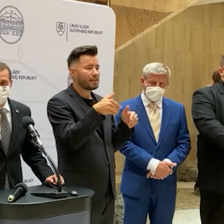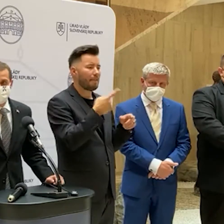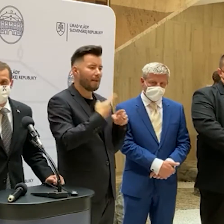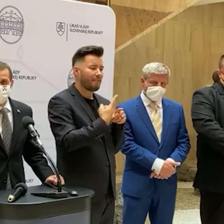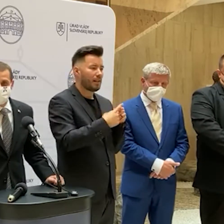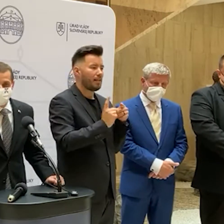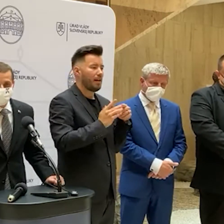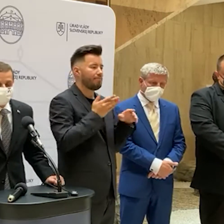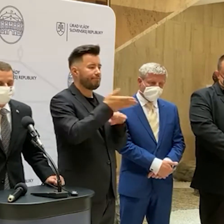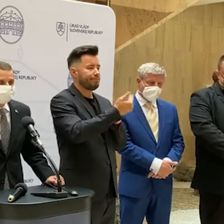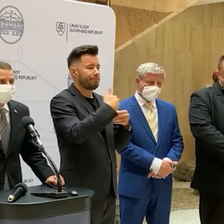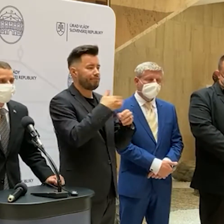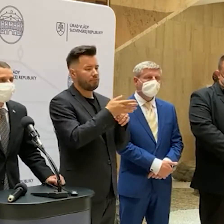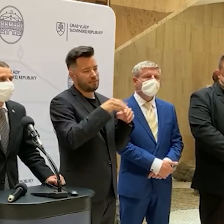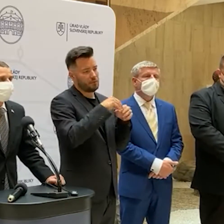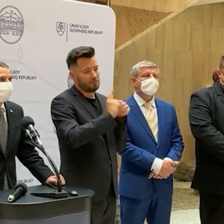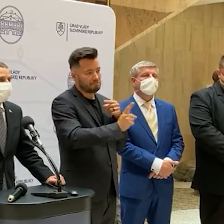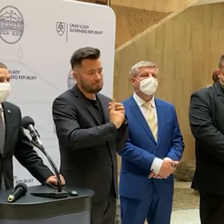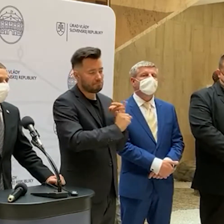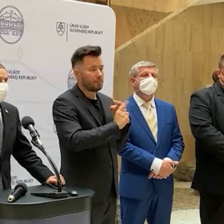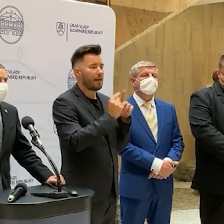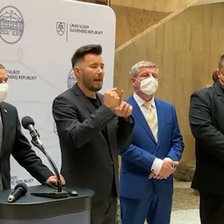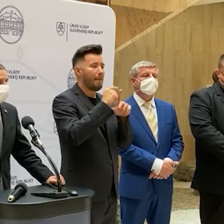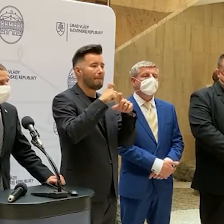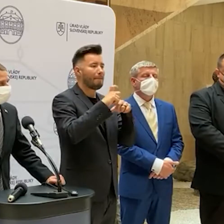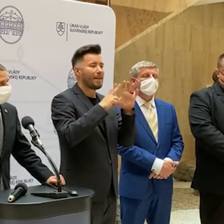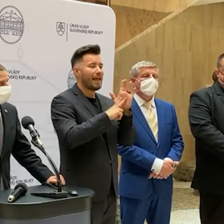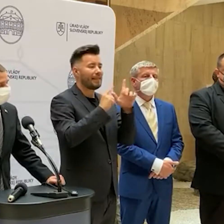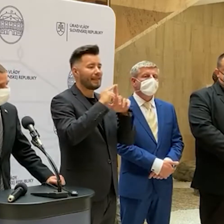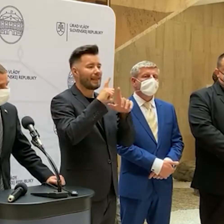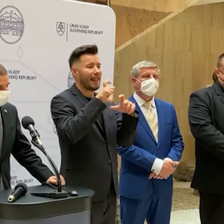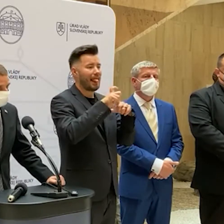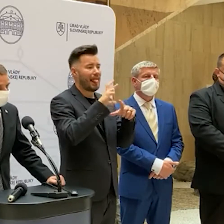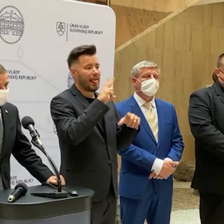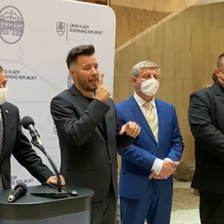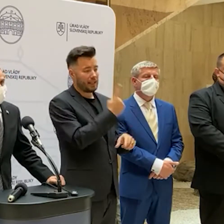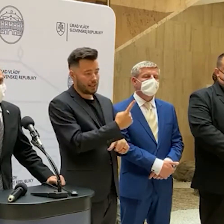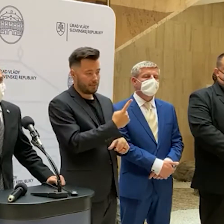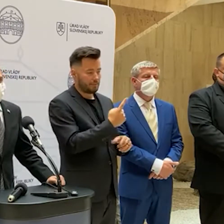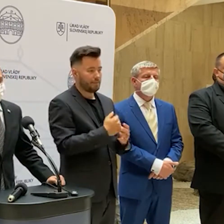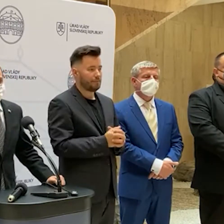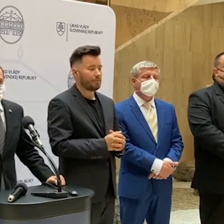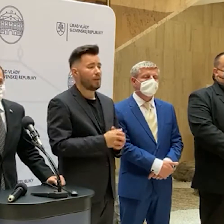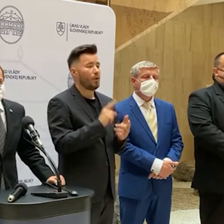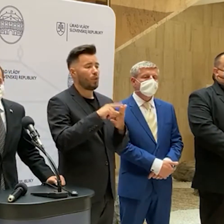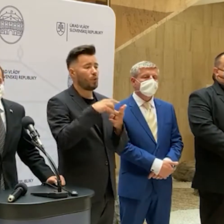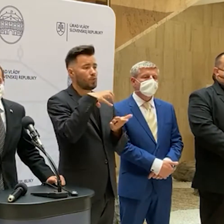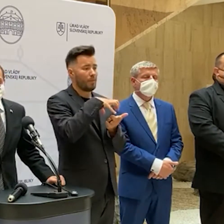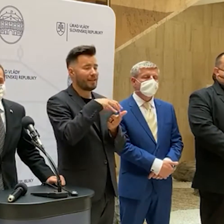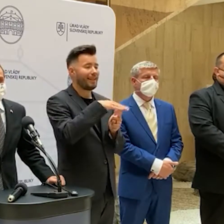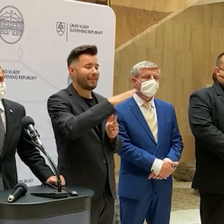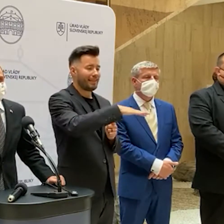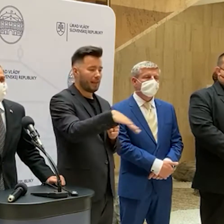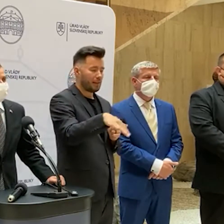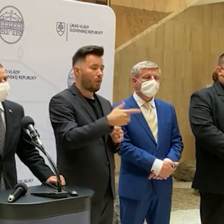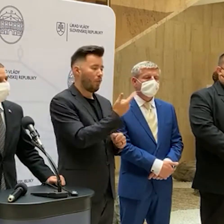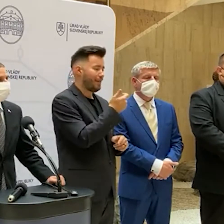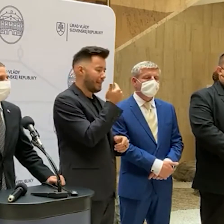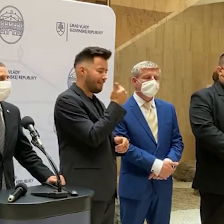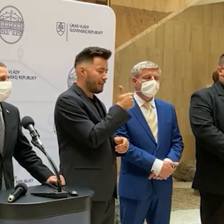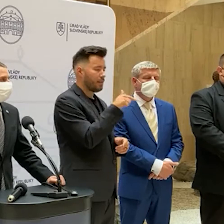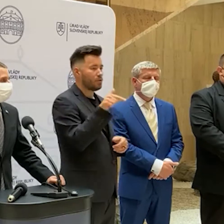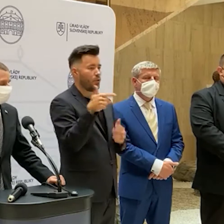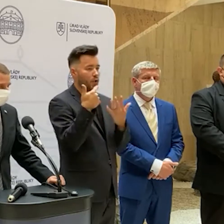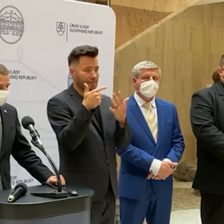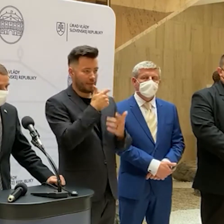pendlerov alebo turnusových zamestnancov. Druhá sa týka detí medzi 12 a 18 rokov. A tretia sa